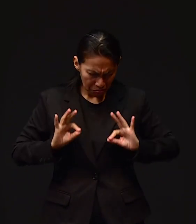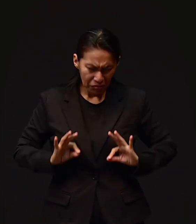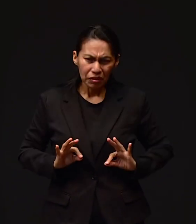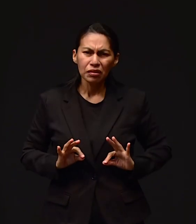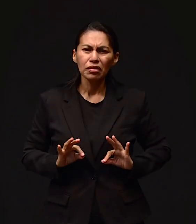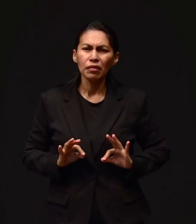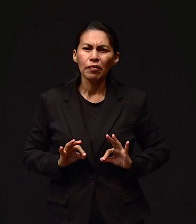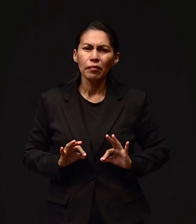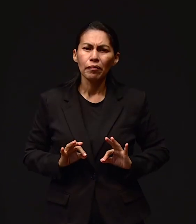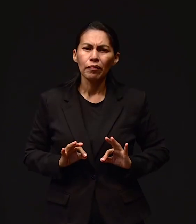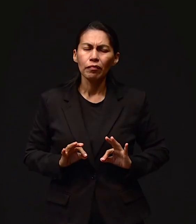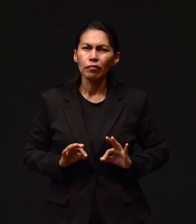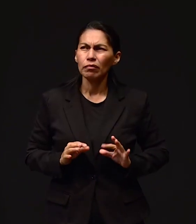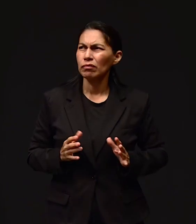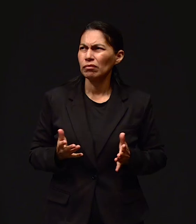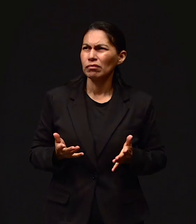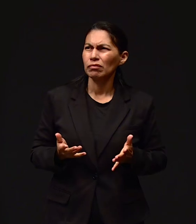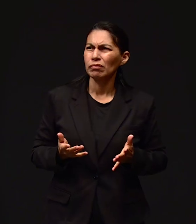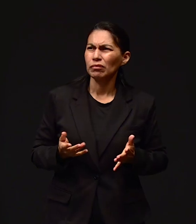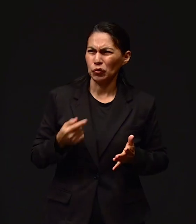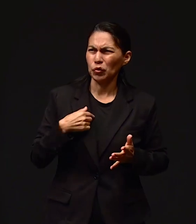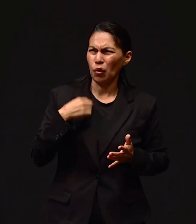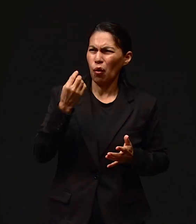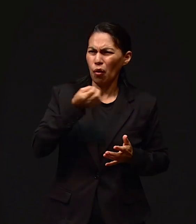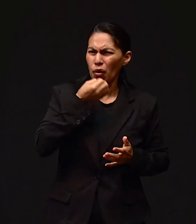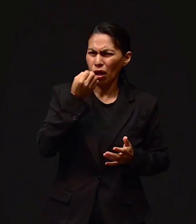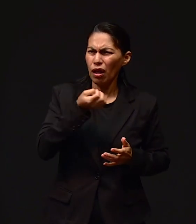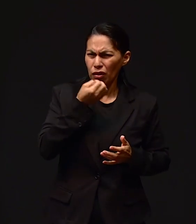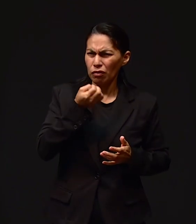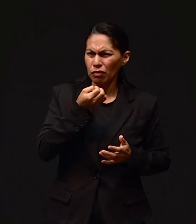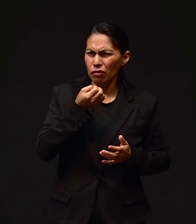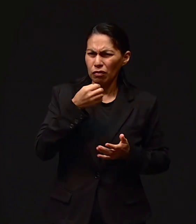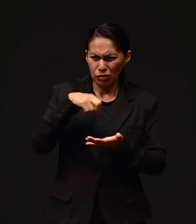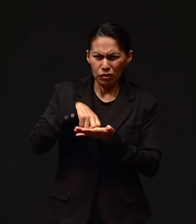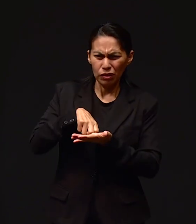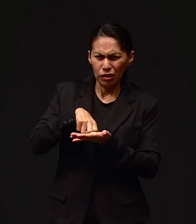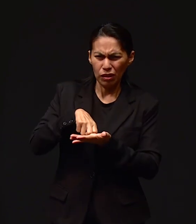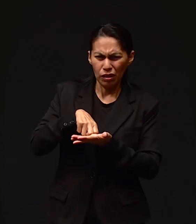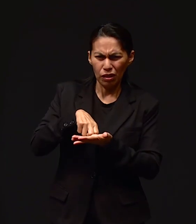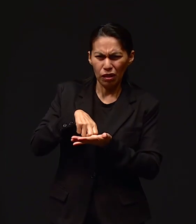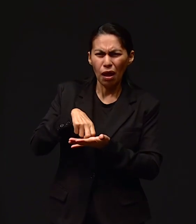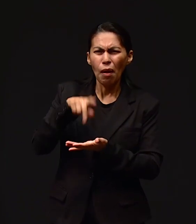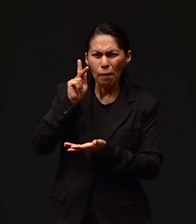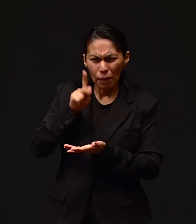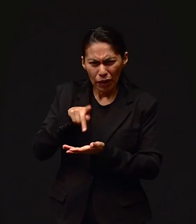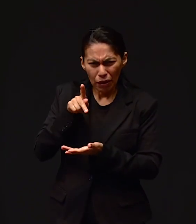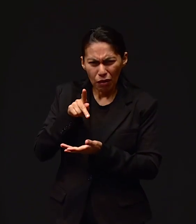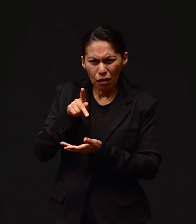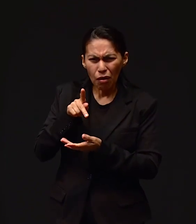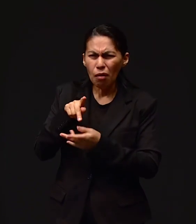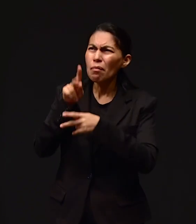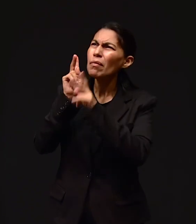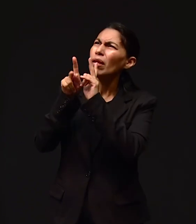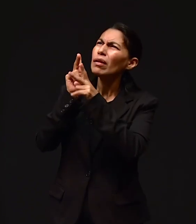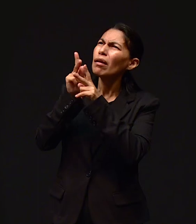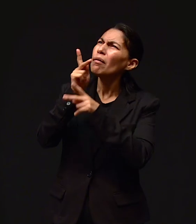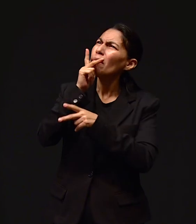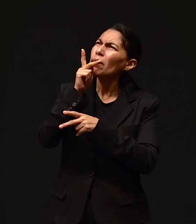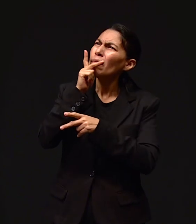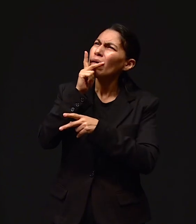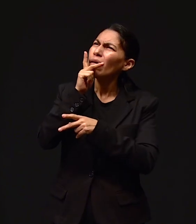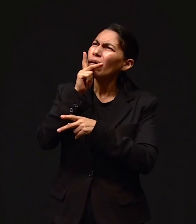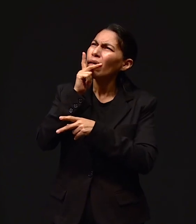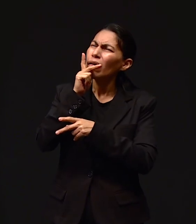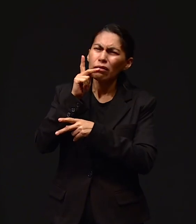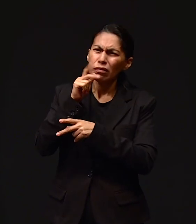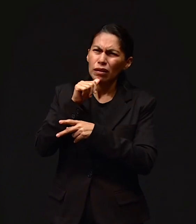estaba lista cuando dije, bueno, sí es cierto, he orado. Y me ha arrodillado. Pero al final de cuentas no he platicado con mi papi, porque